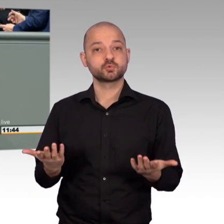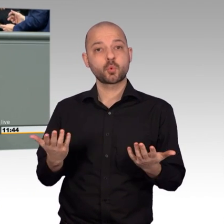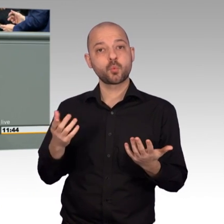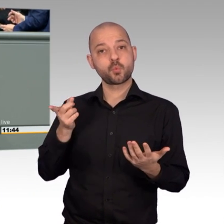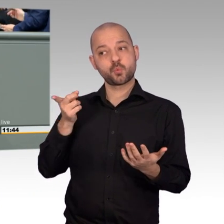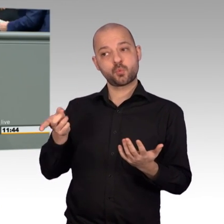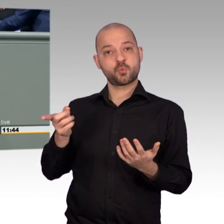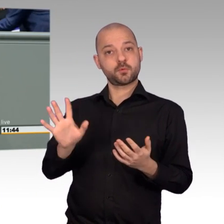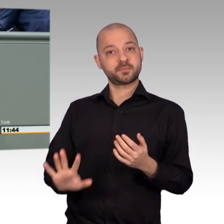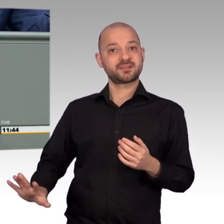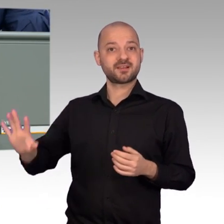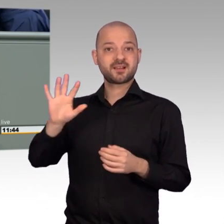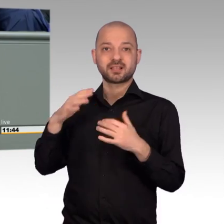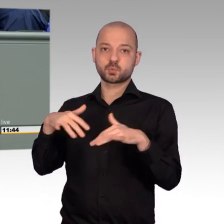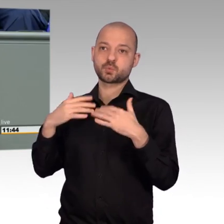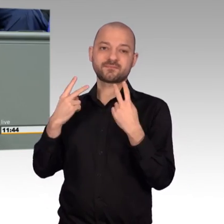unteilbar. Vielen Dank für Ihre Aufmerksamkeit.